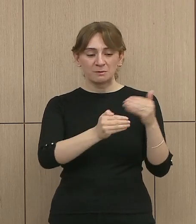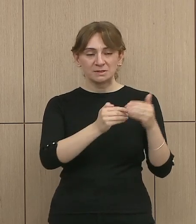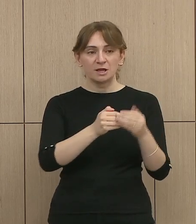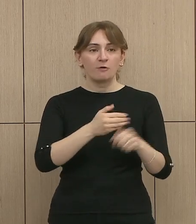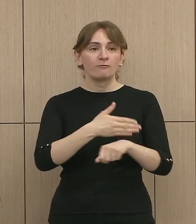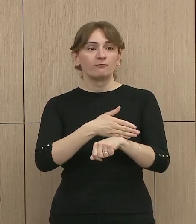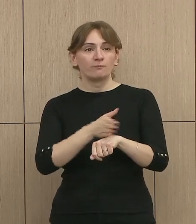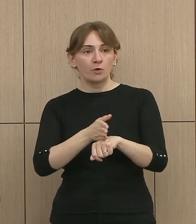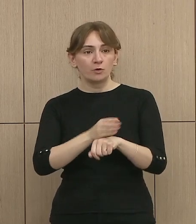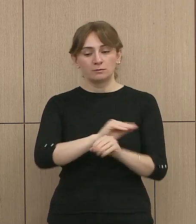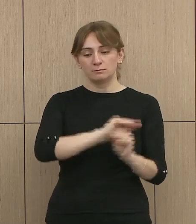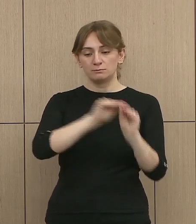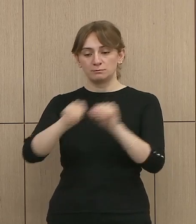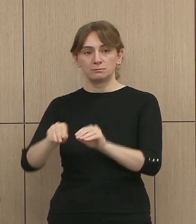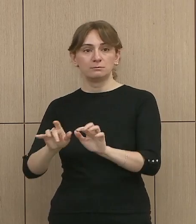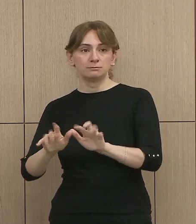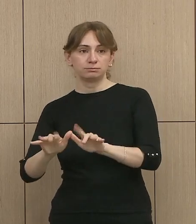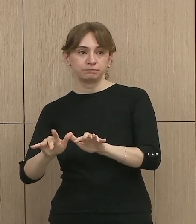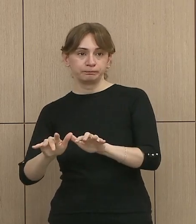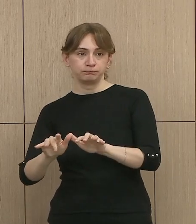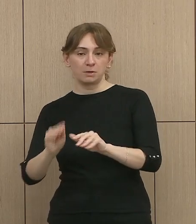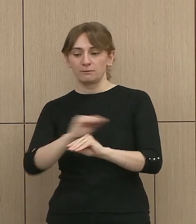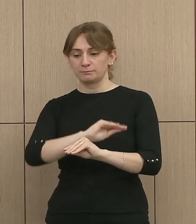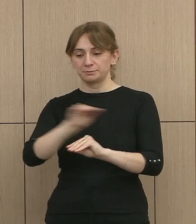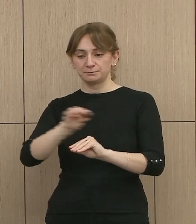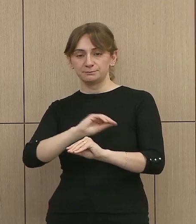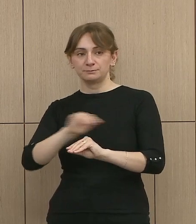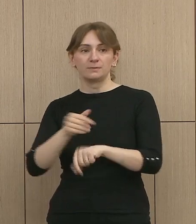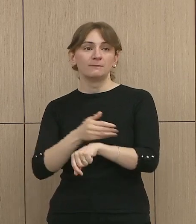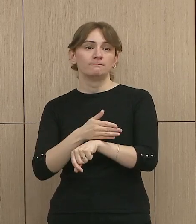patëm një unë bjekohër përreth